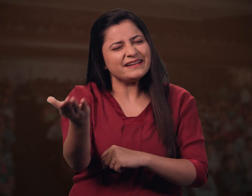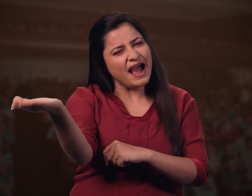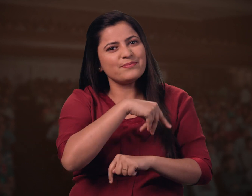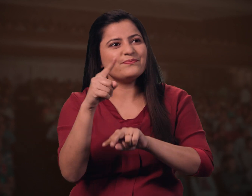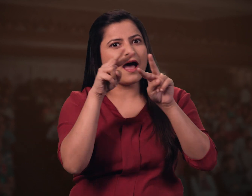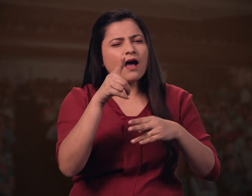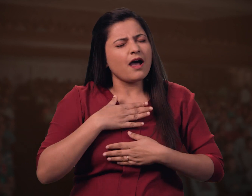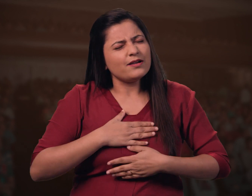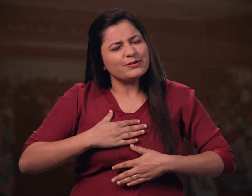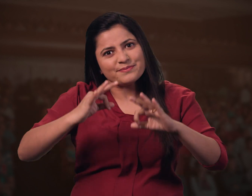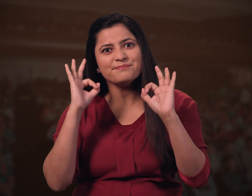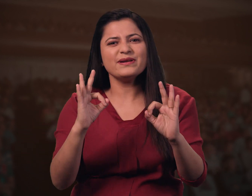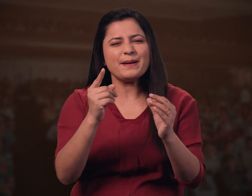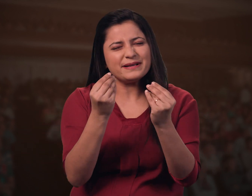મૂવી જોઓ તમને ચોકાસ મજાઓ ઉસે